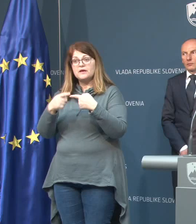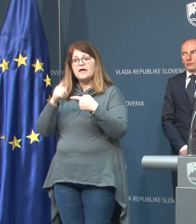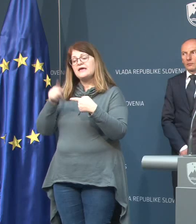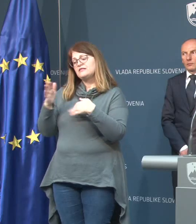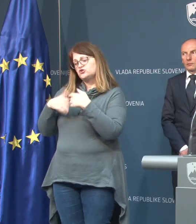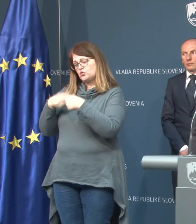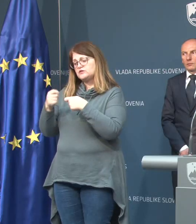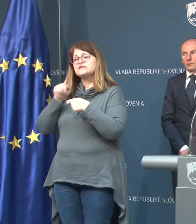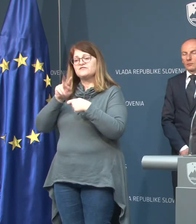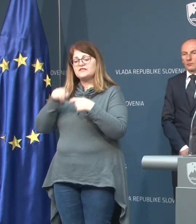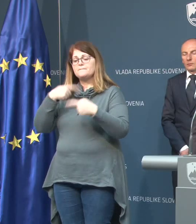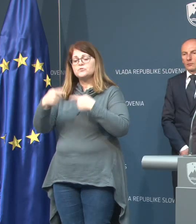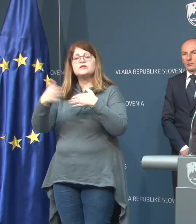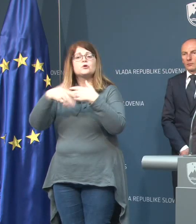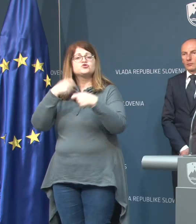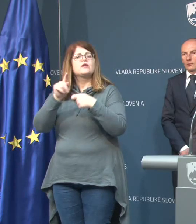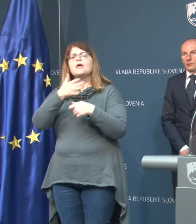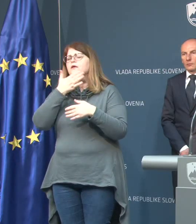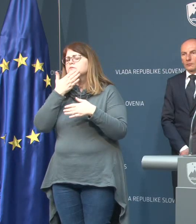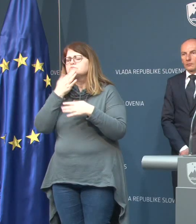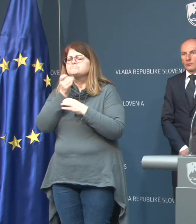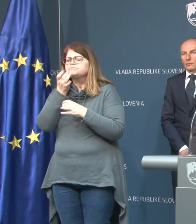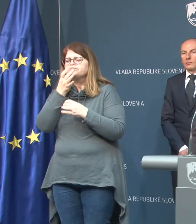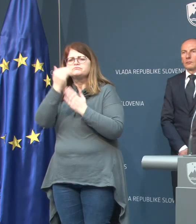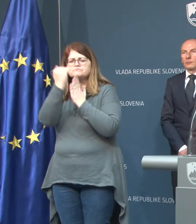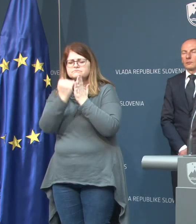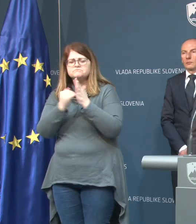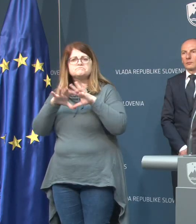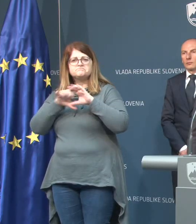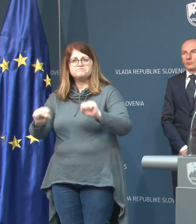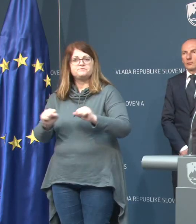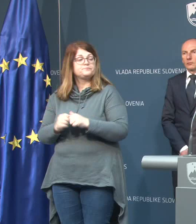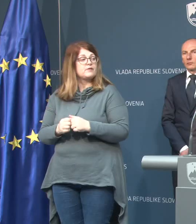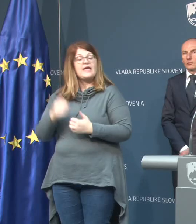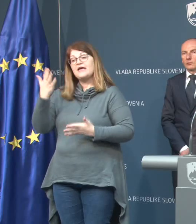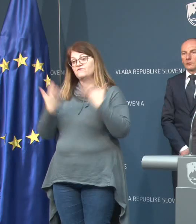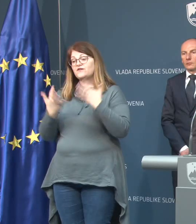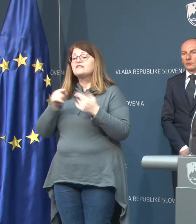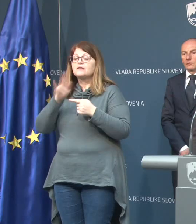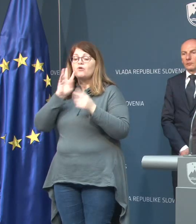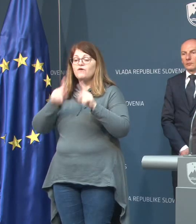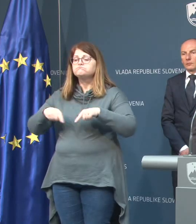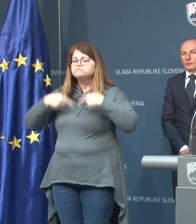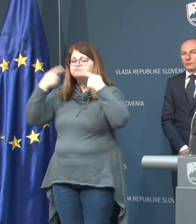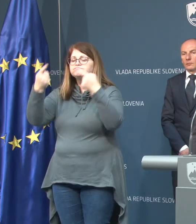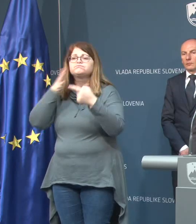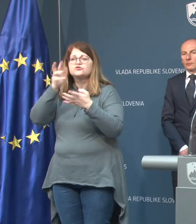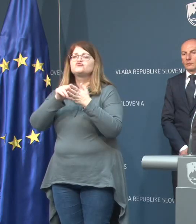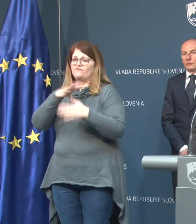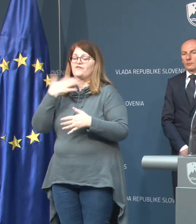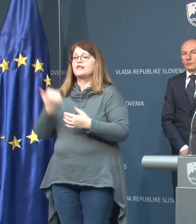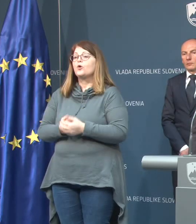seveda, ki so v tem postopku sodelovali in brezhibno izvedli ta postopek. Verjetno jih bo v prihodnosti takšnih še veliko.